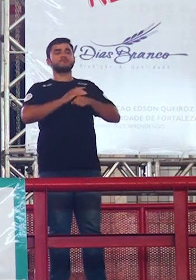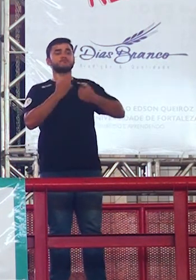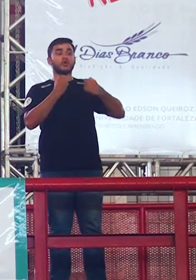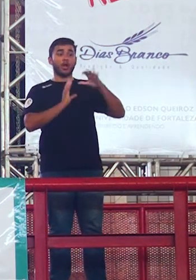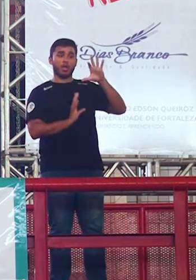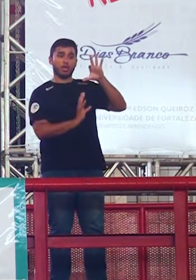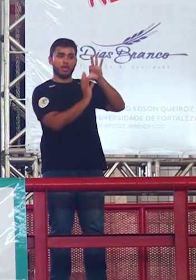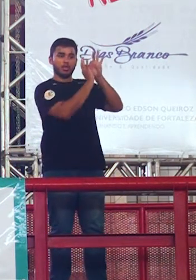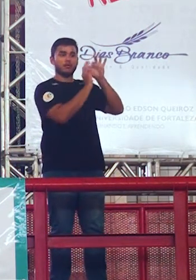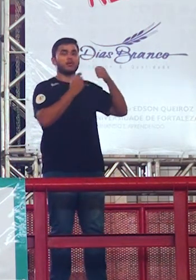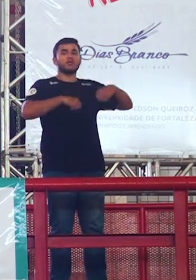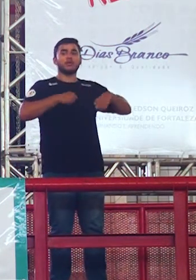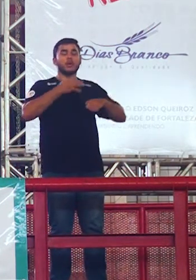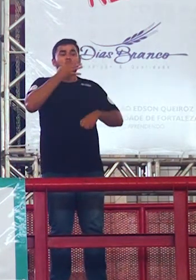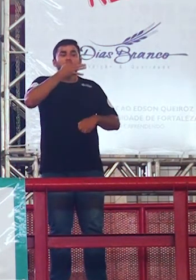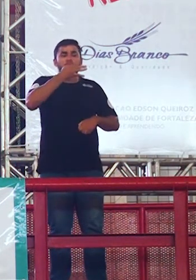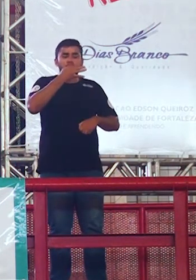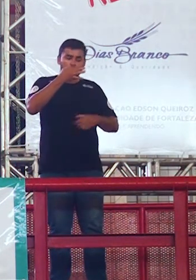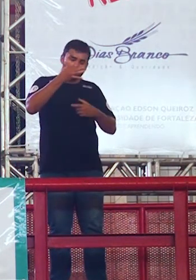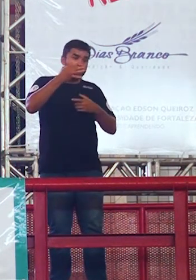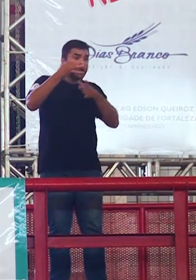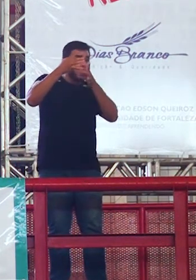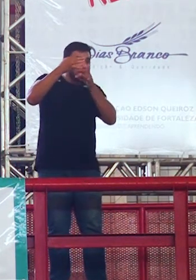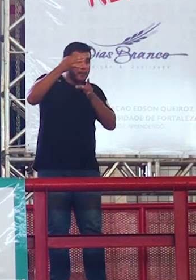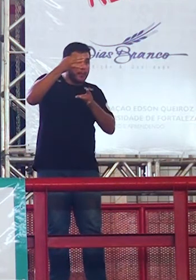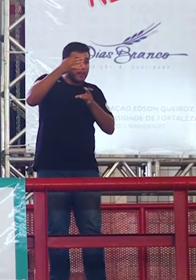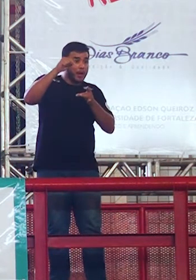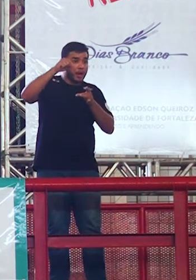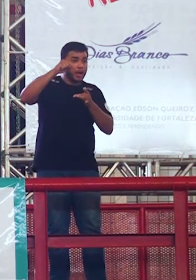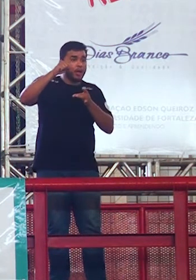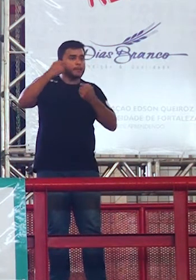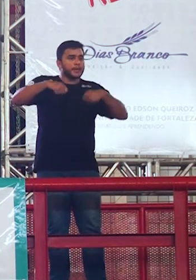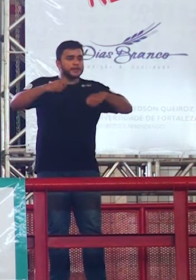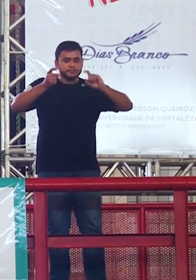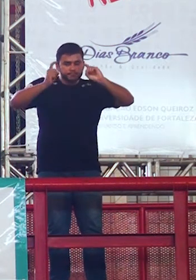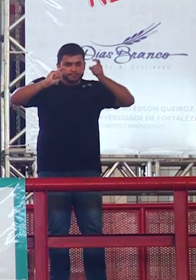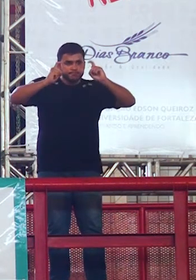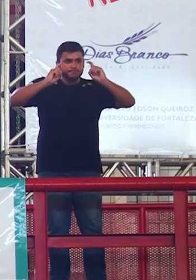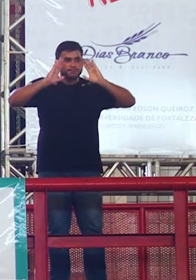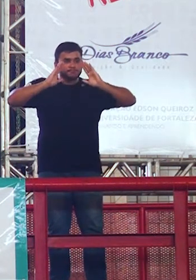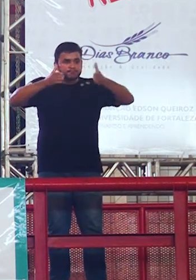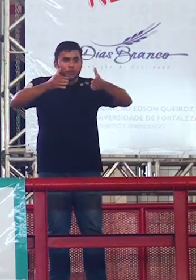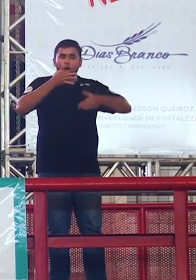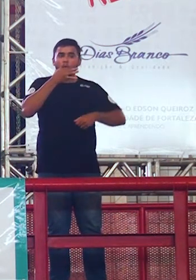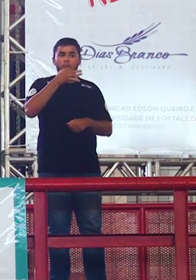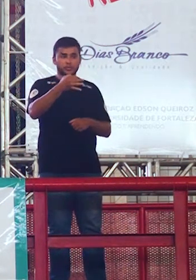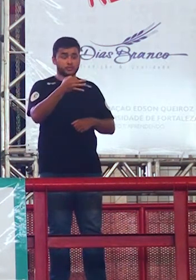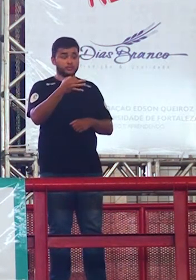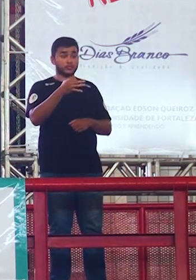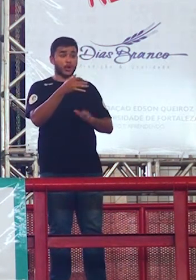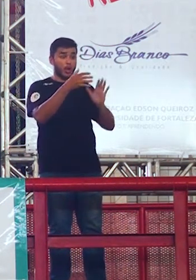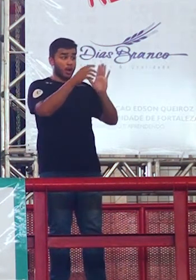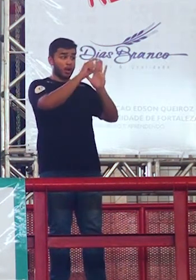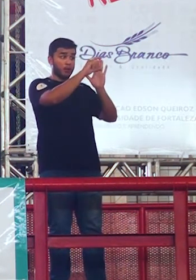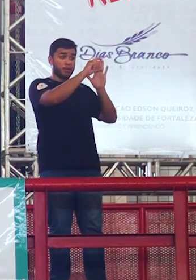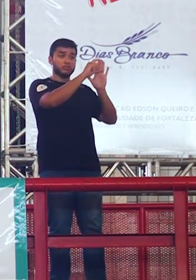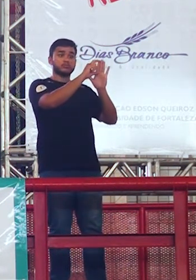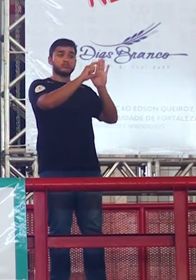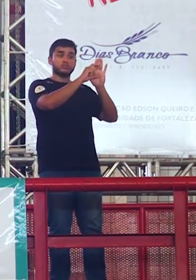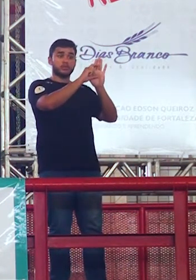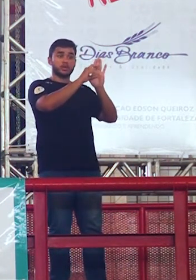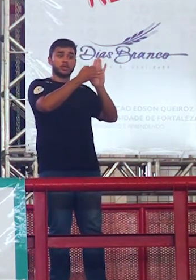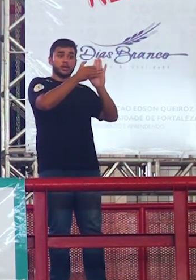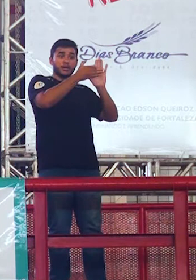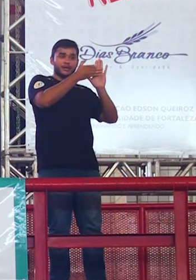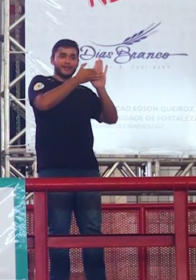argumentos apresentados o seu ponto de vista bote também aí ó a conclusão é o melhor